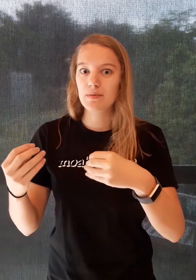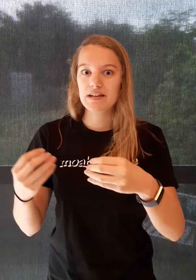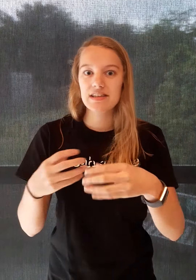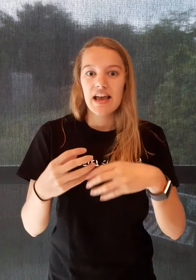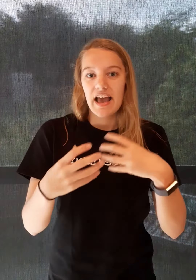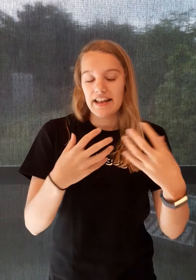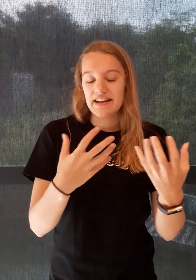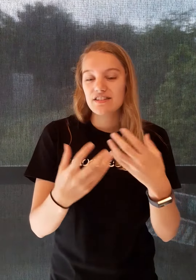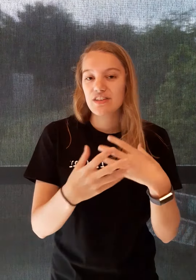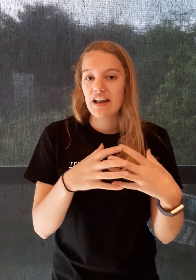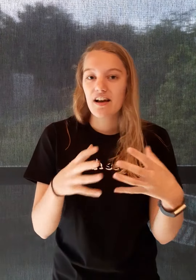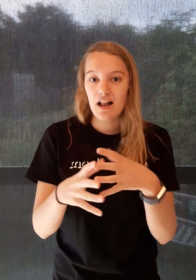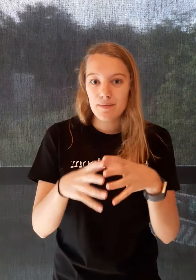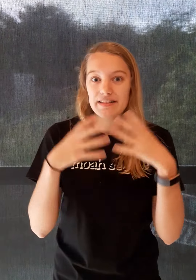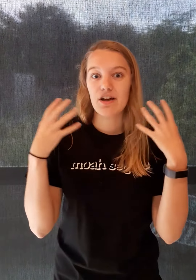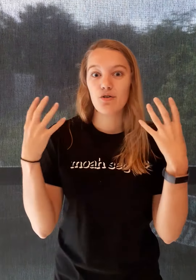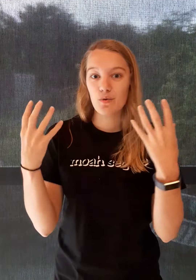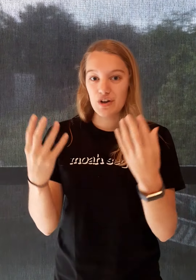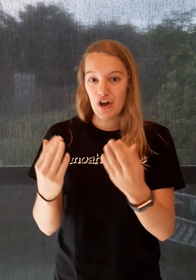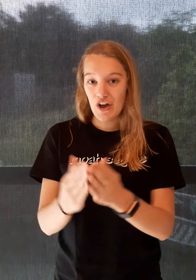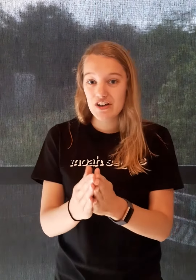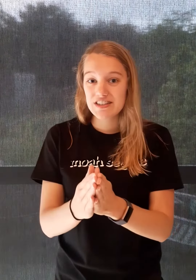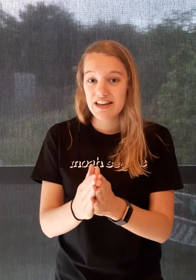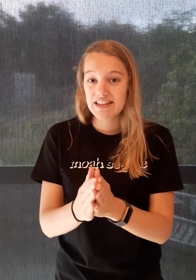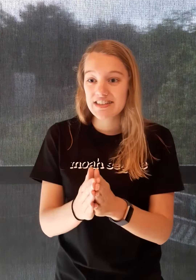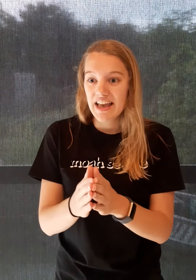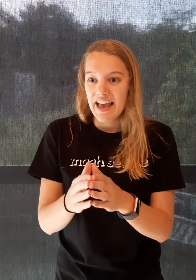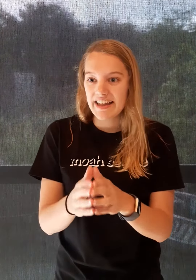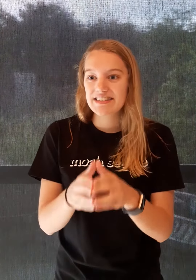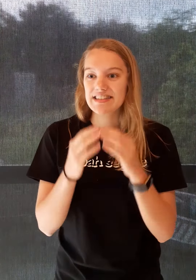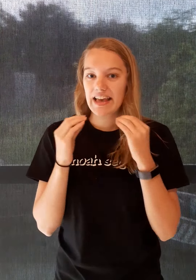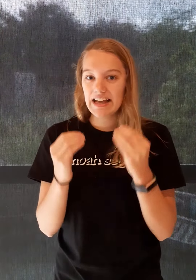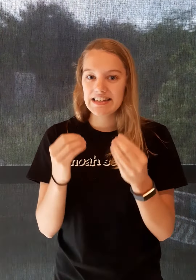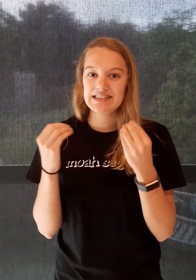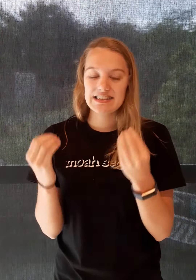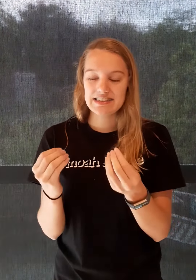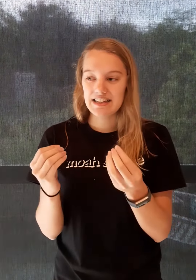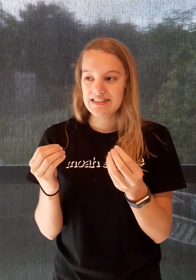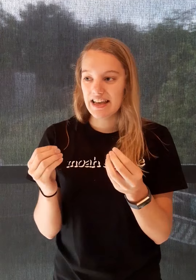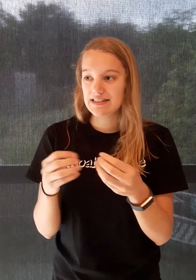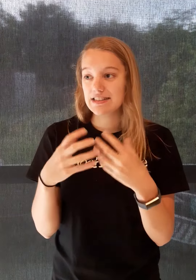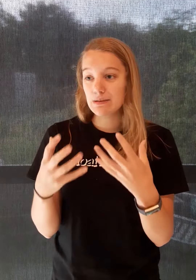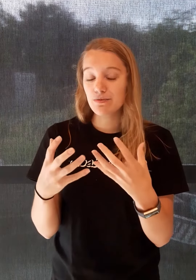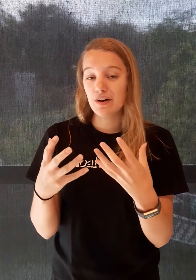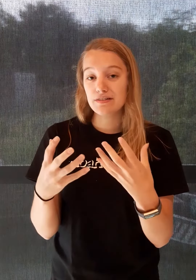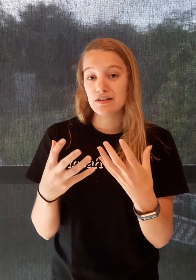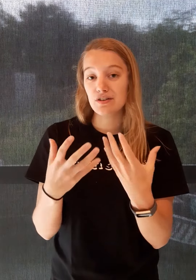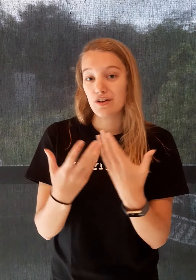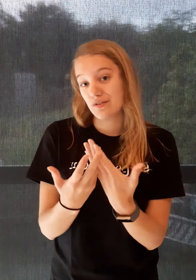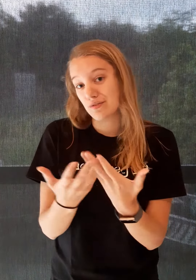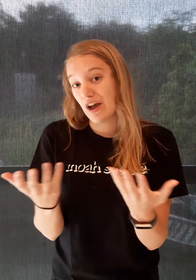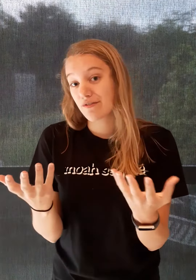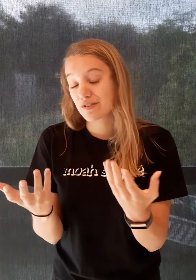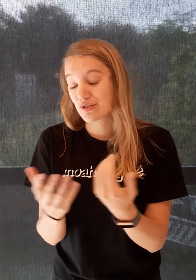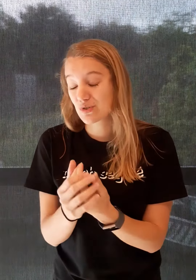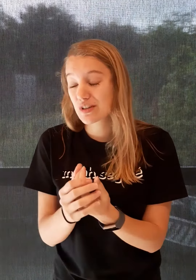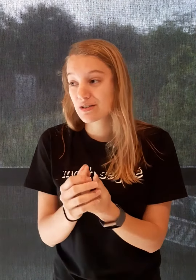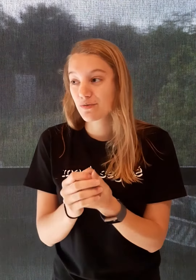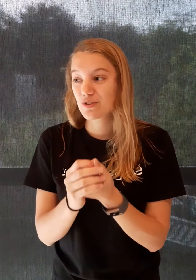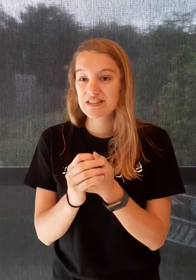En dat gaat dus eigenlijk allemaal daar ook worden uitgelegd. En het is heel interessant en het team van de gezondheidsopvoeding